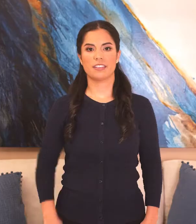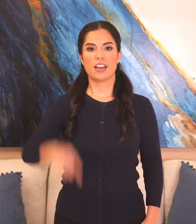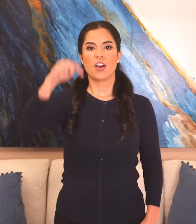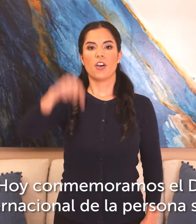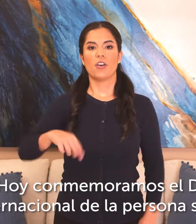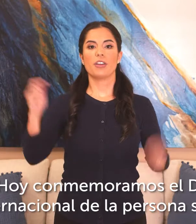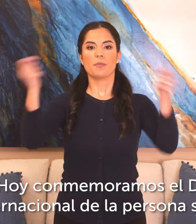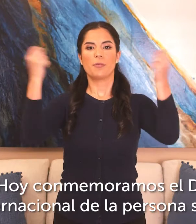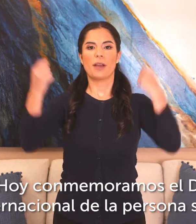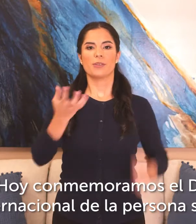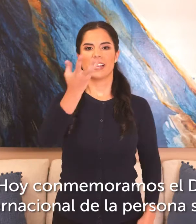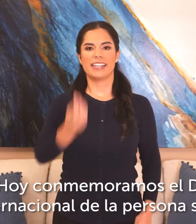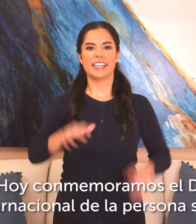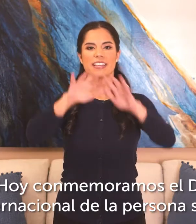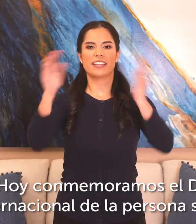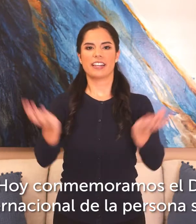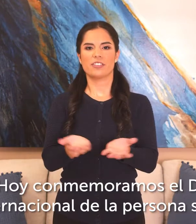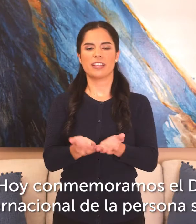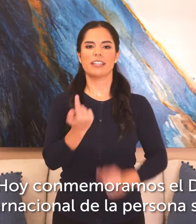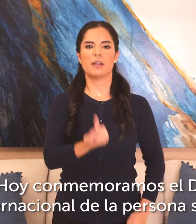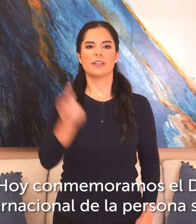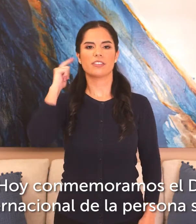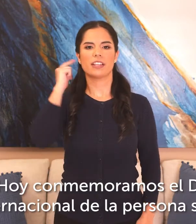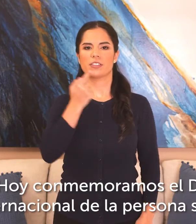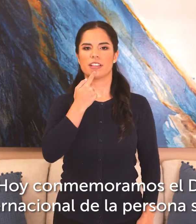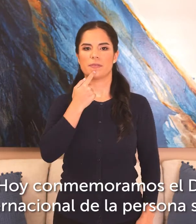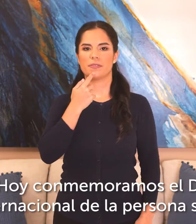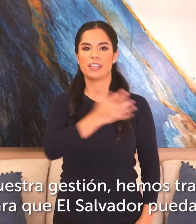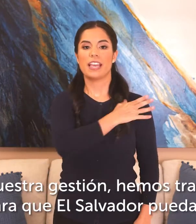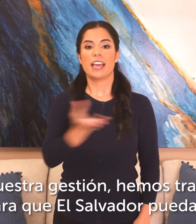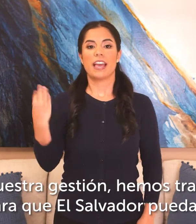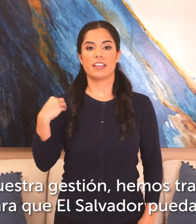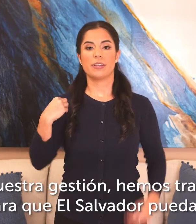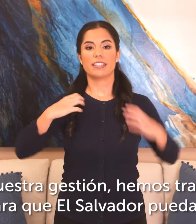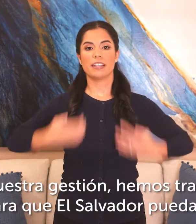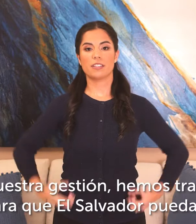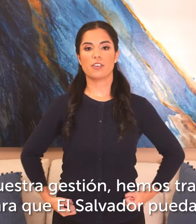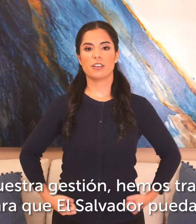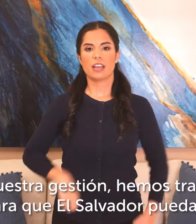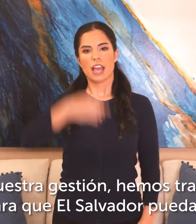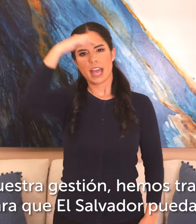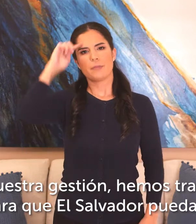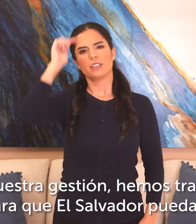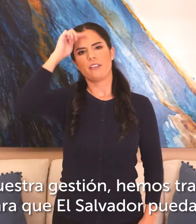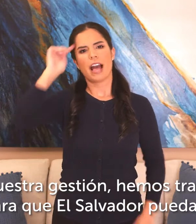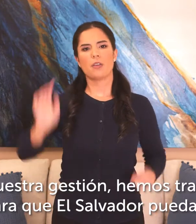hoy conmemoramos el día internacional de la persona sorda en nuestra gestión hemos trabajado